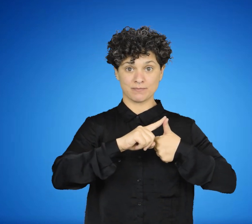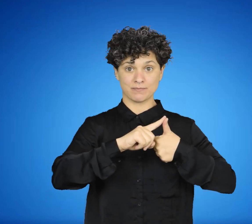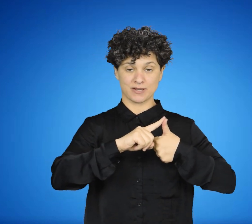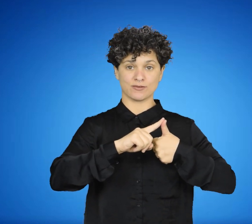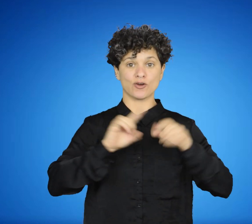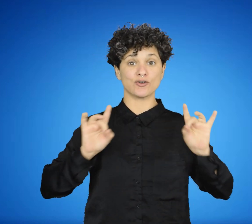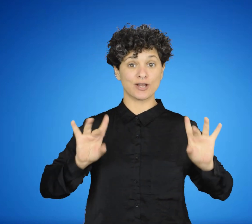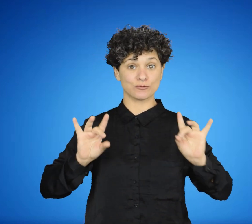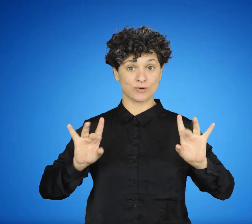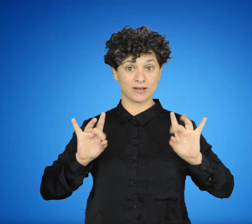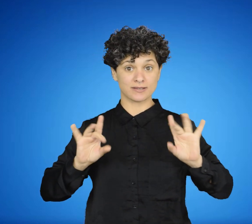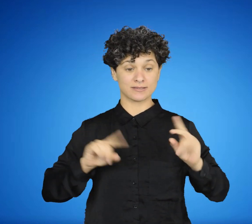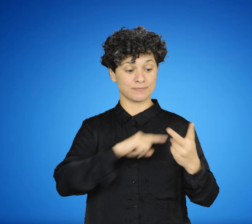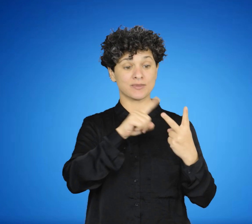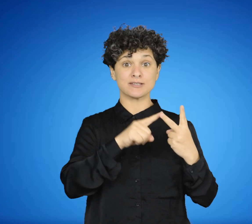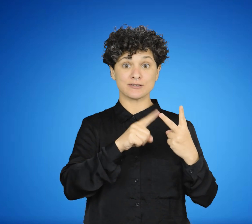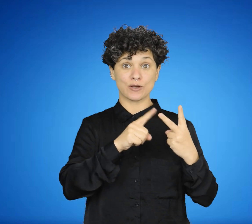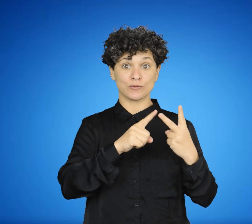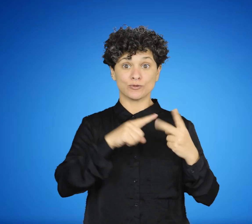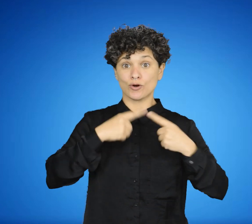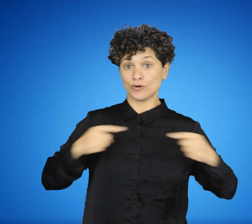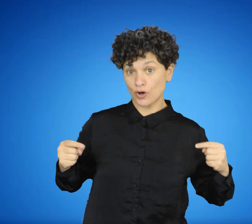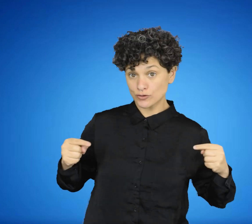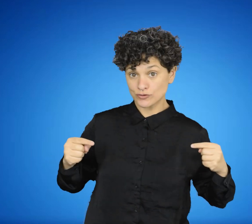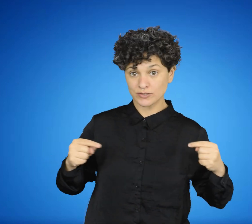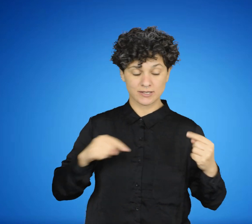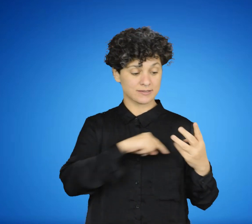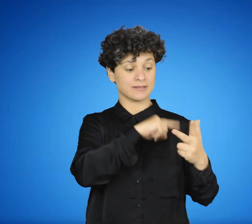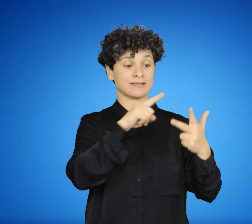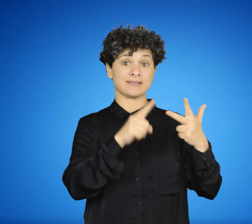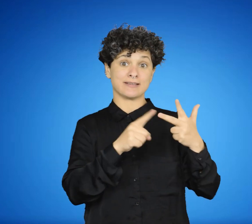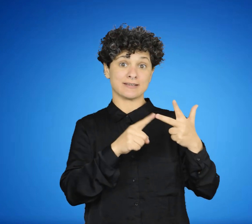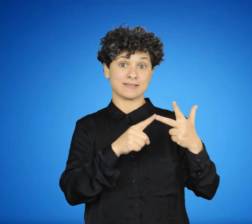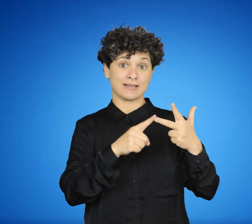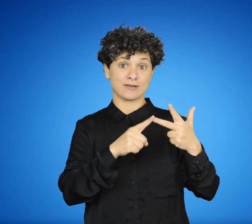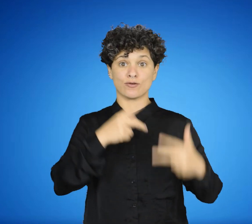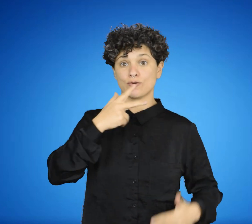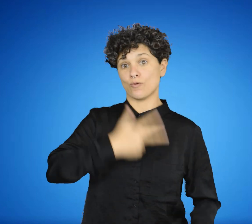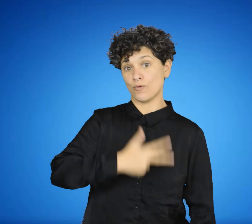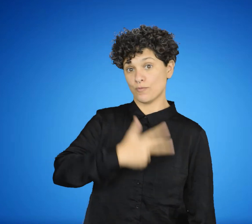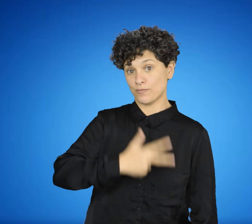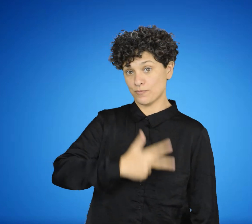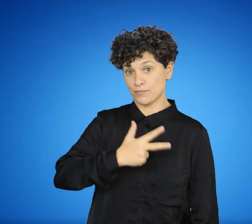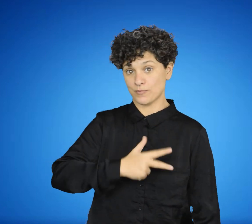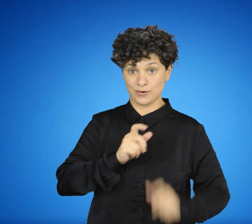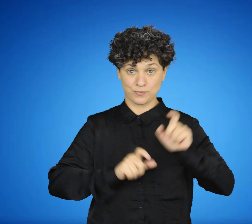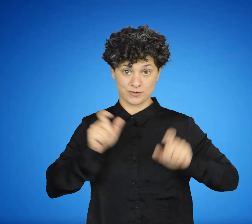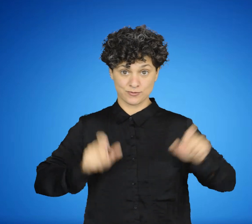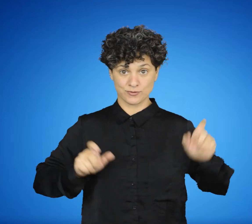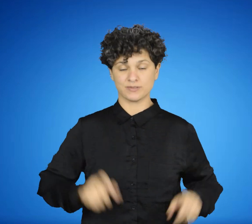maestros, la naturaleza, los hombres y las cosas. De